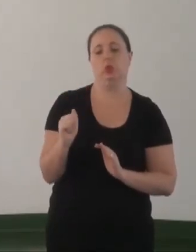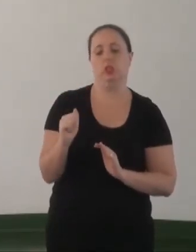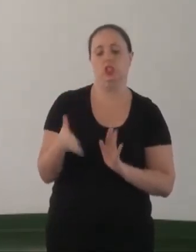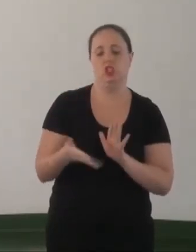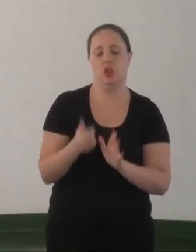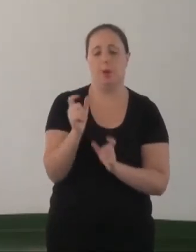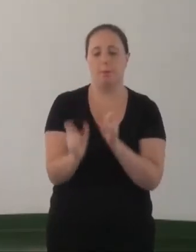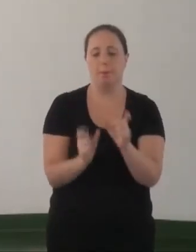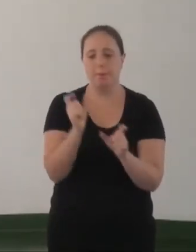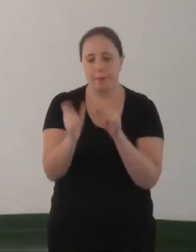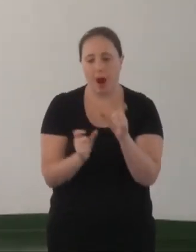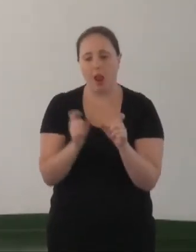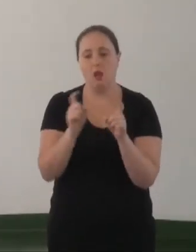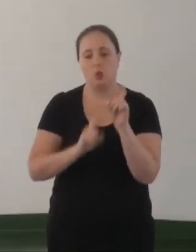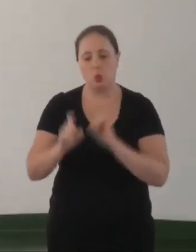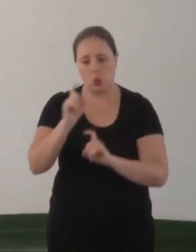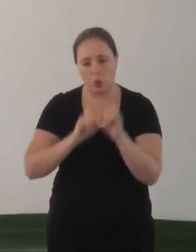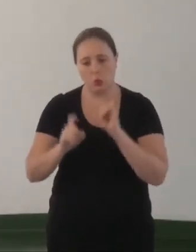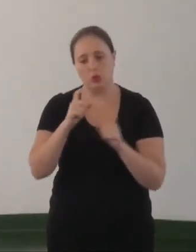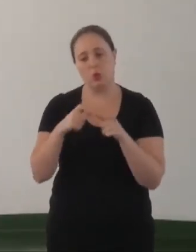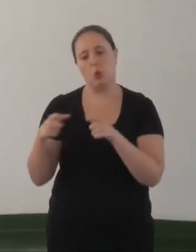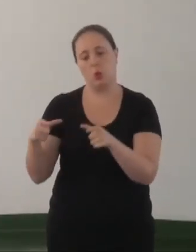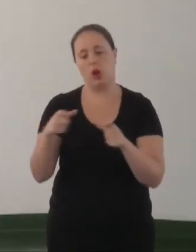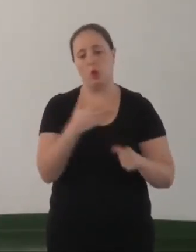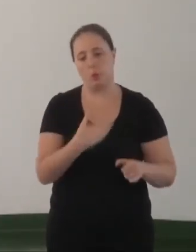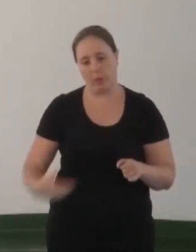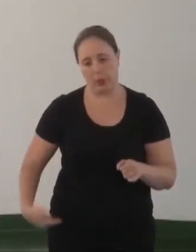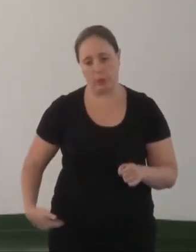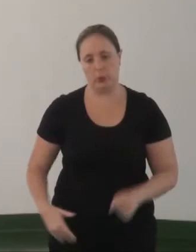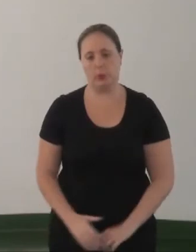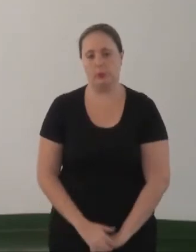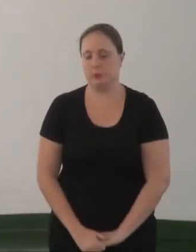dos equipamentos que estão nos órgãos públicos.